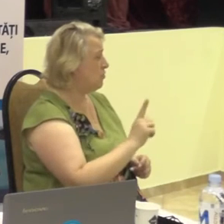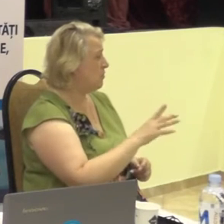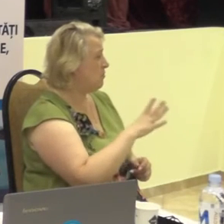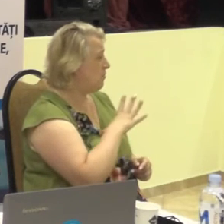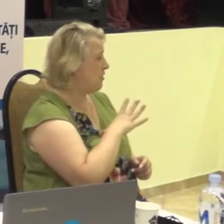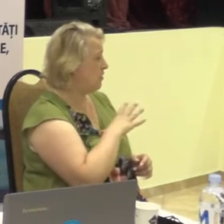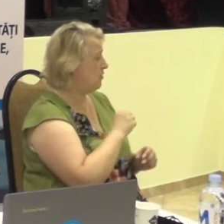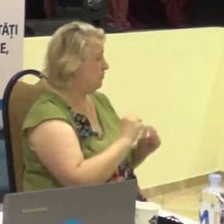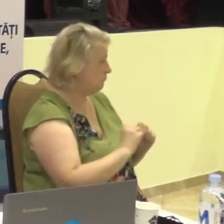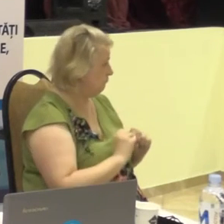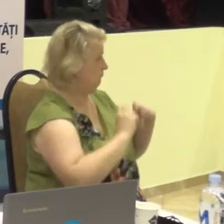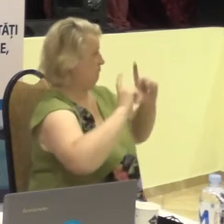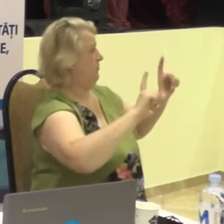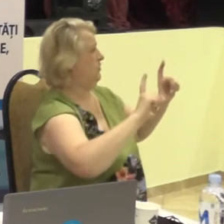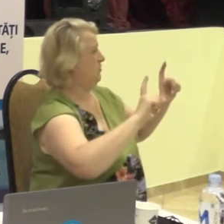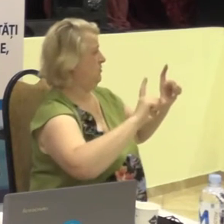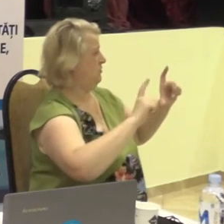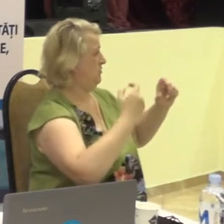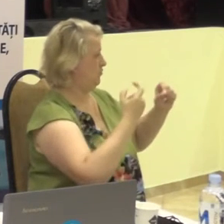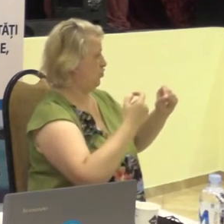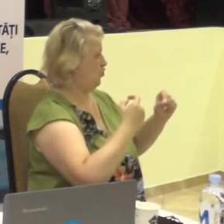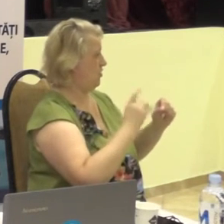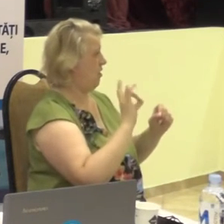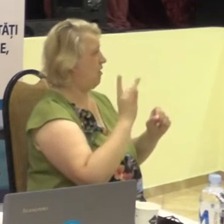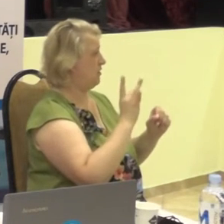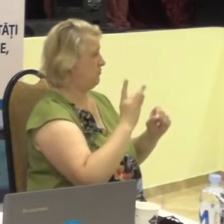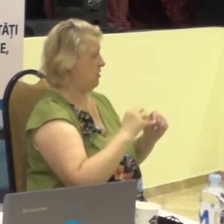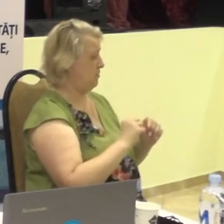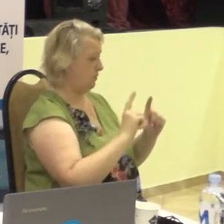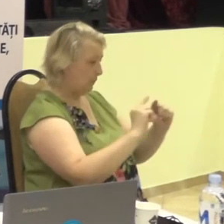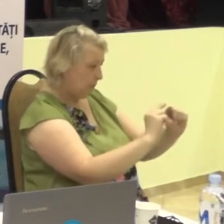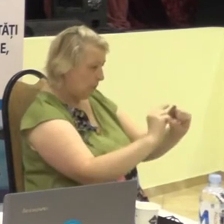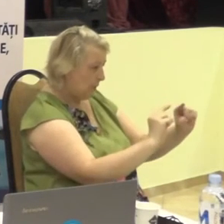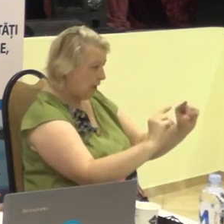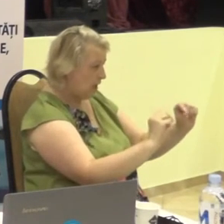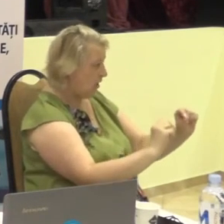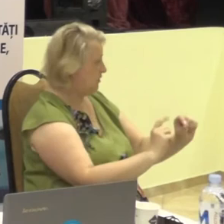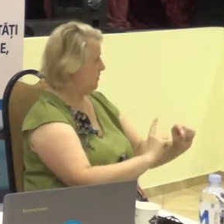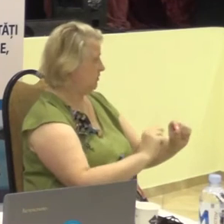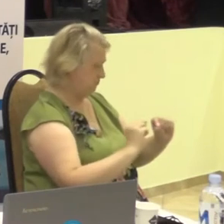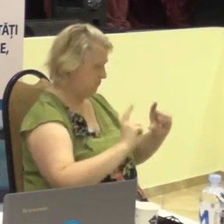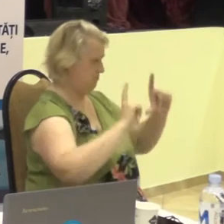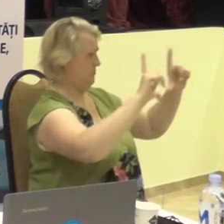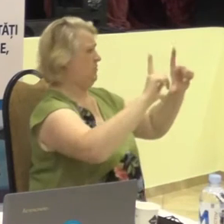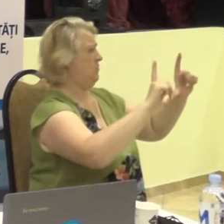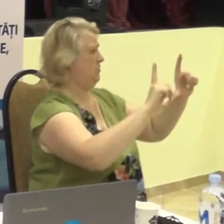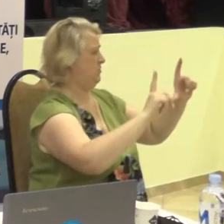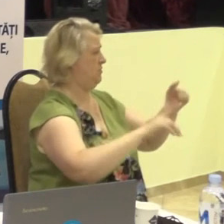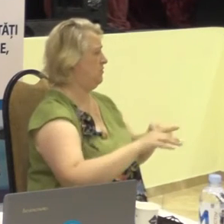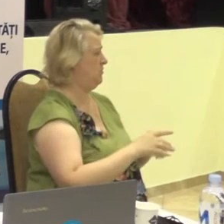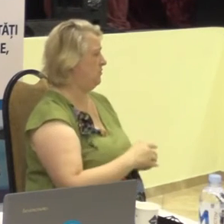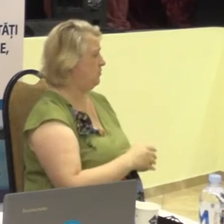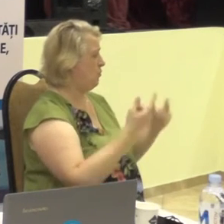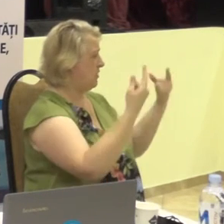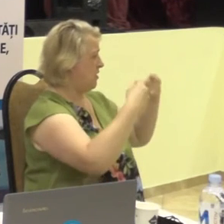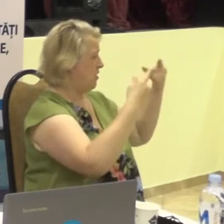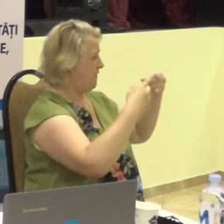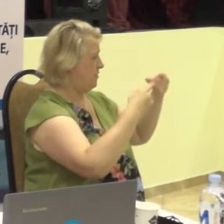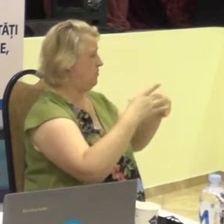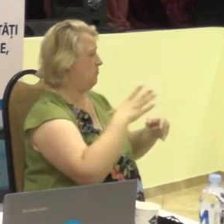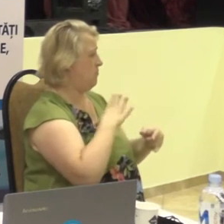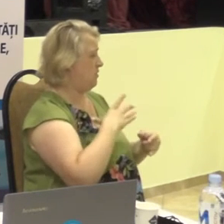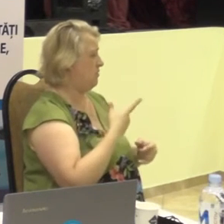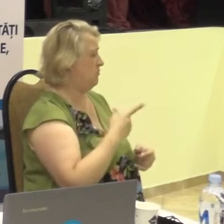fie mărit și stațiul pe ecranul televizat